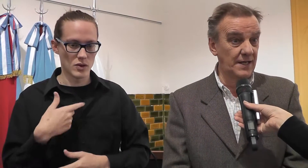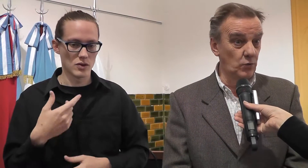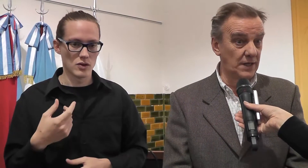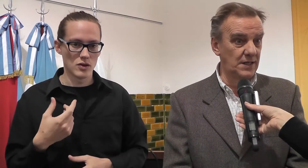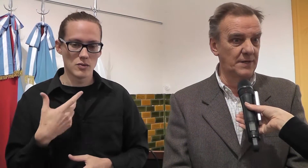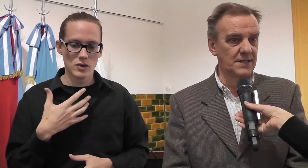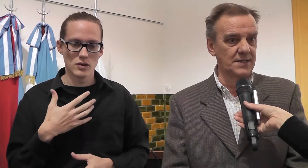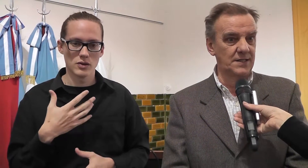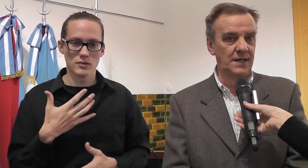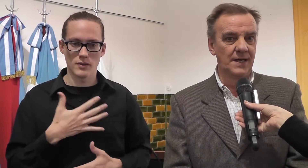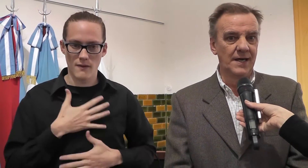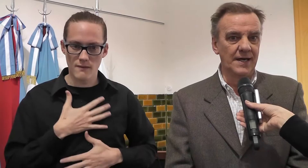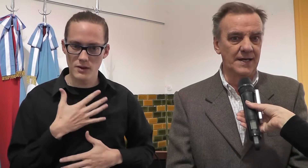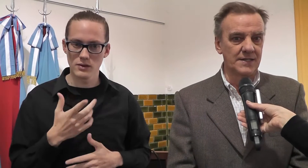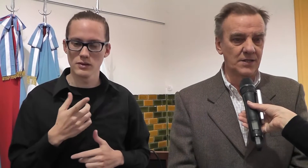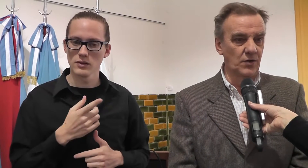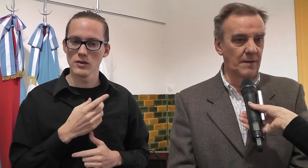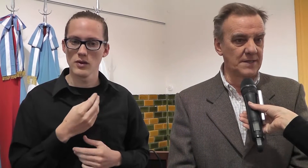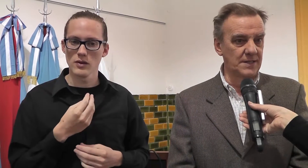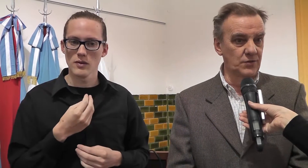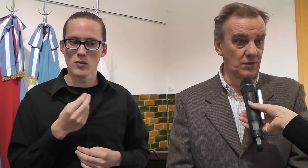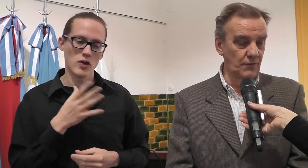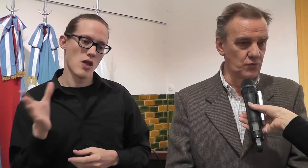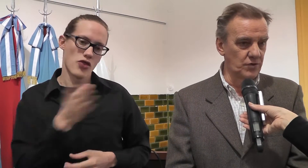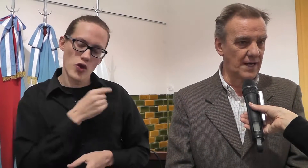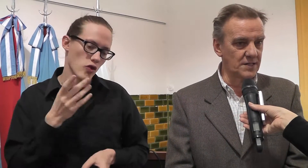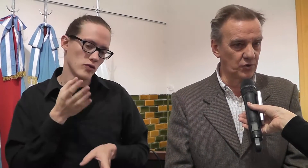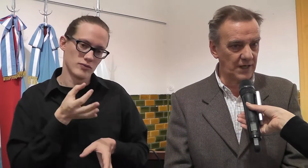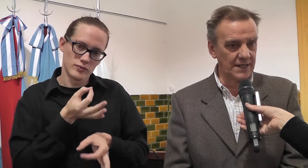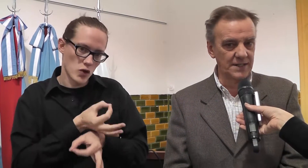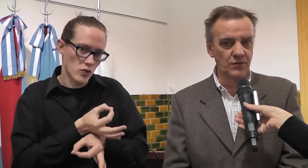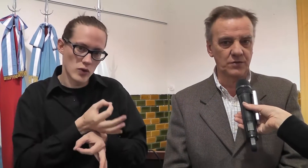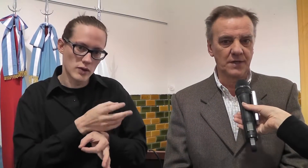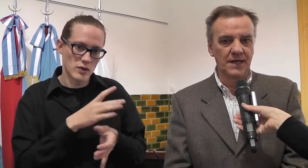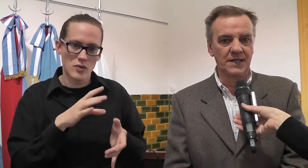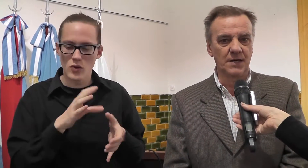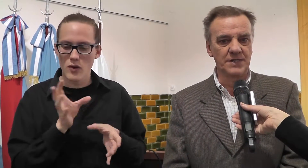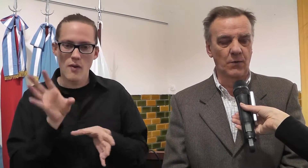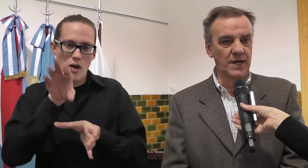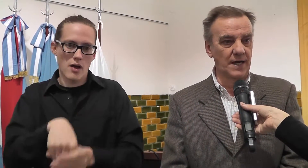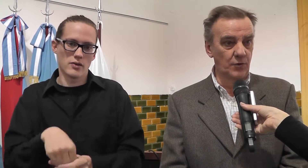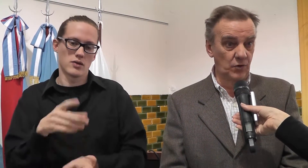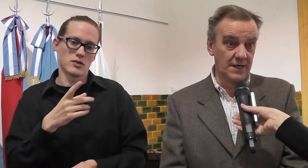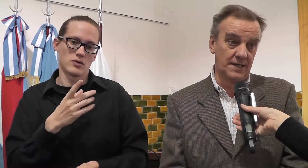educativas, se hace en el centro de capacitación que funciona en calle Montecaseros, entre Villaguay y Carbó. Ahí